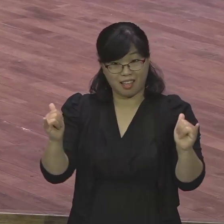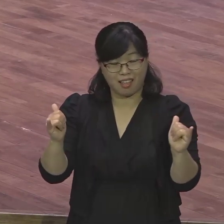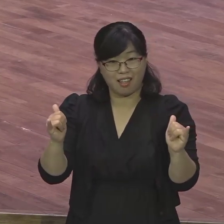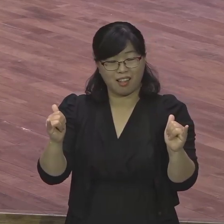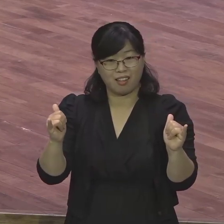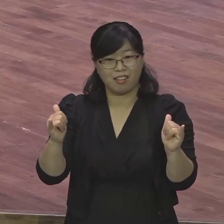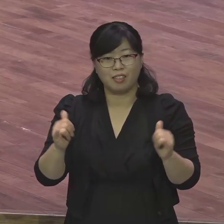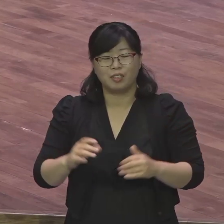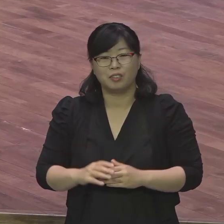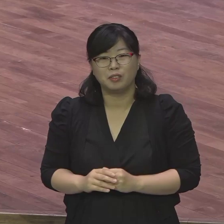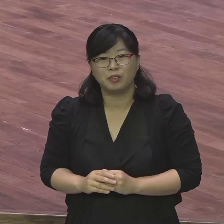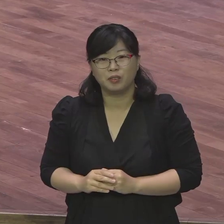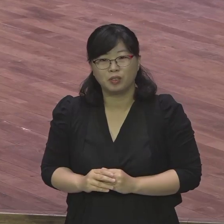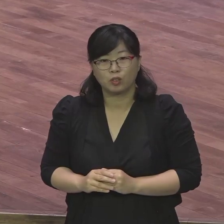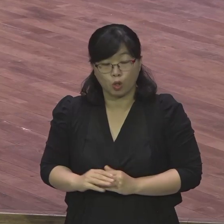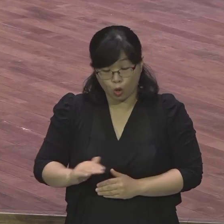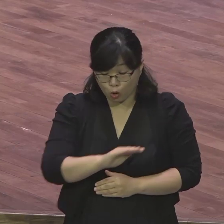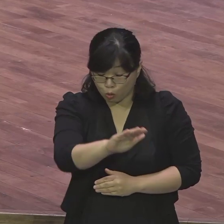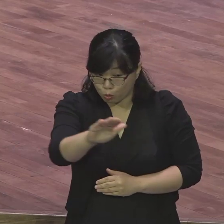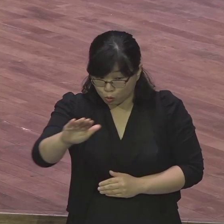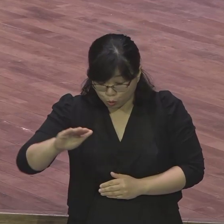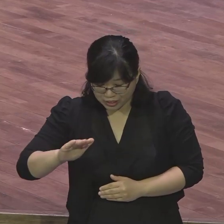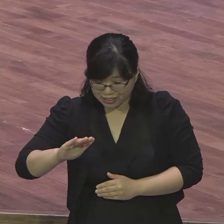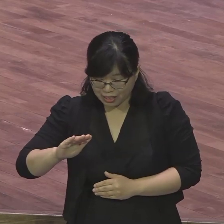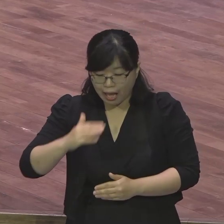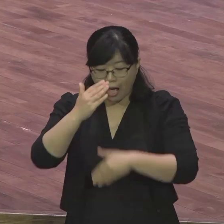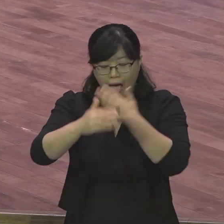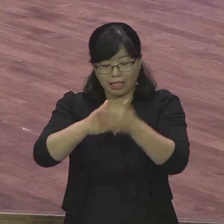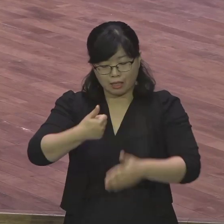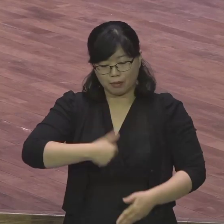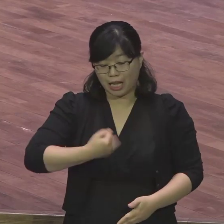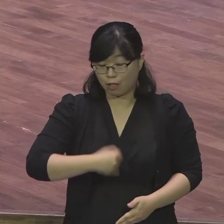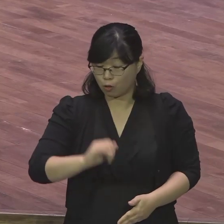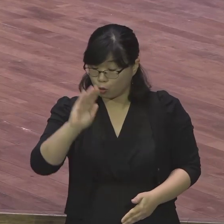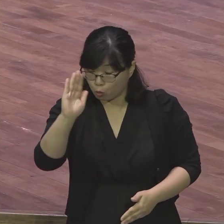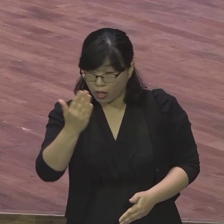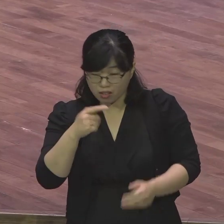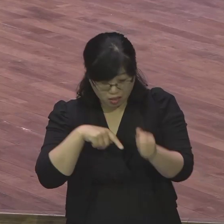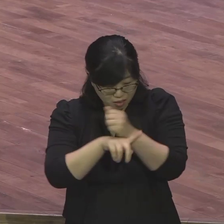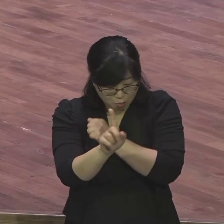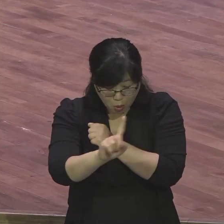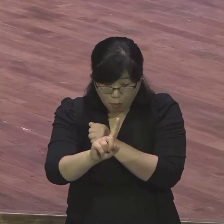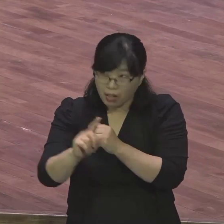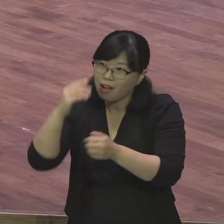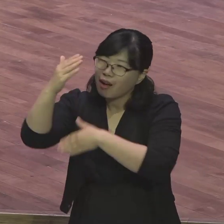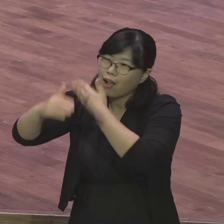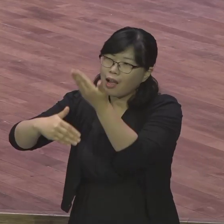그래서 우리는 영적 상속받을 영적 지위에 있다니까. 여러분 대단한 분들이에요.